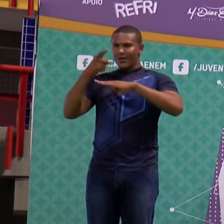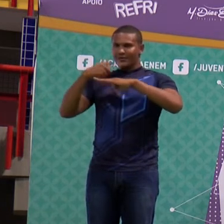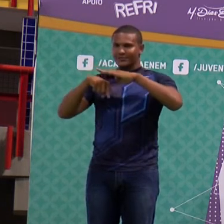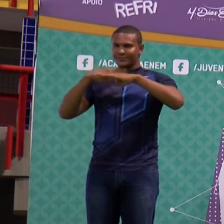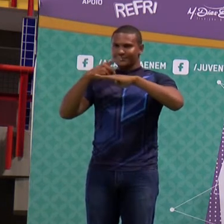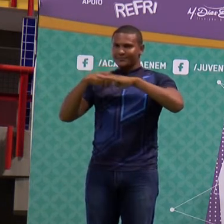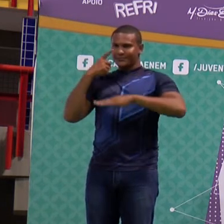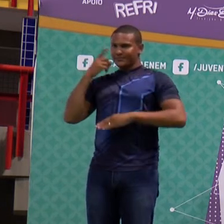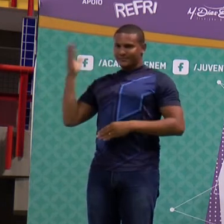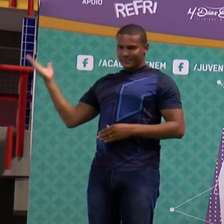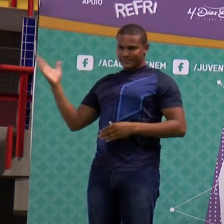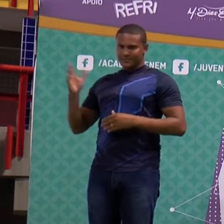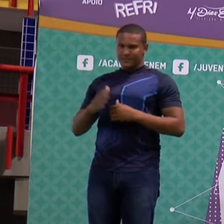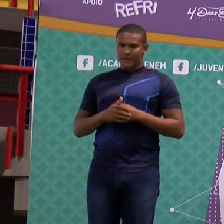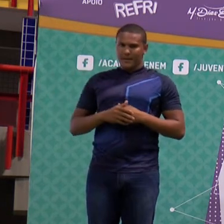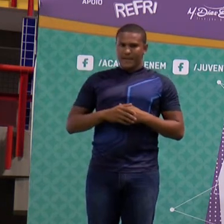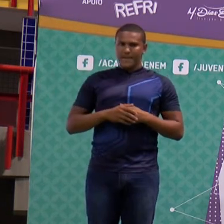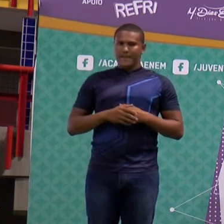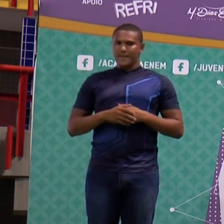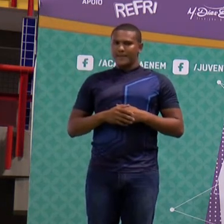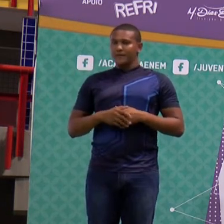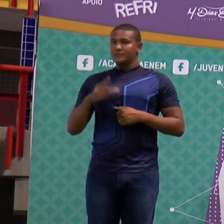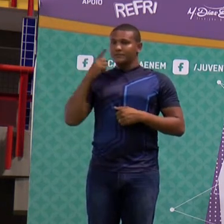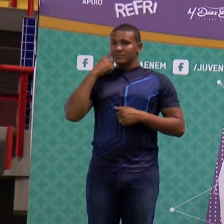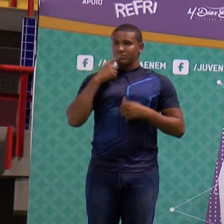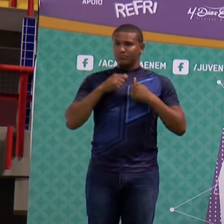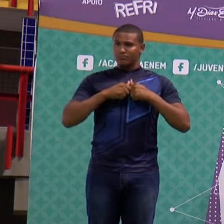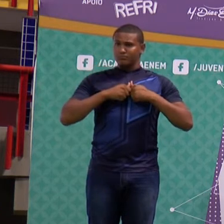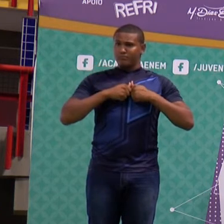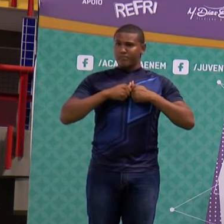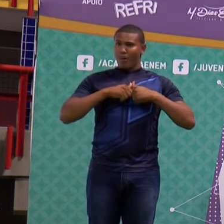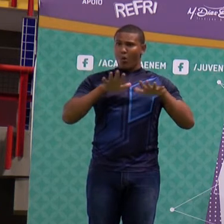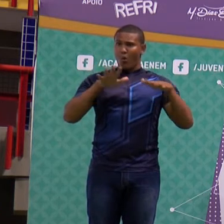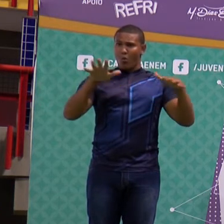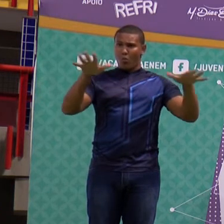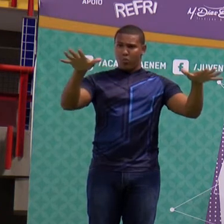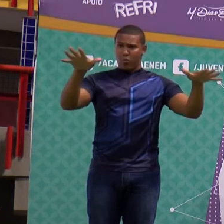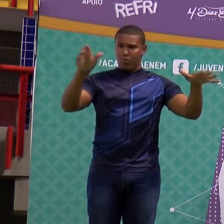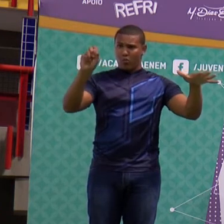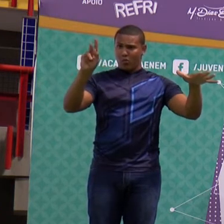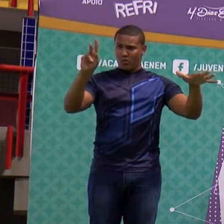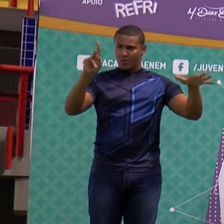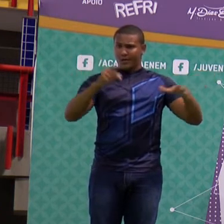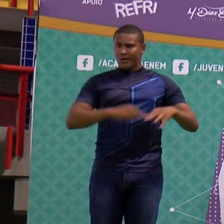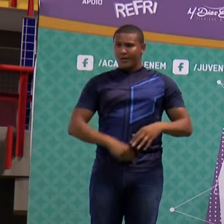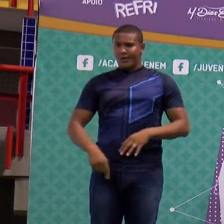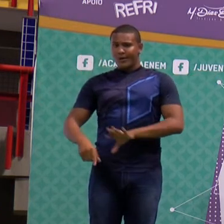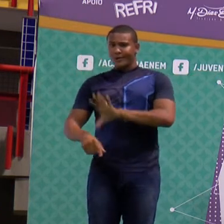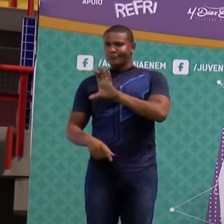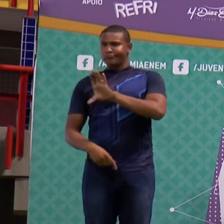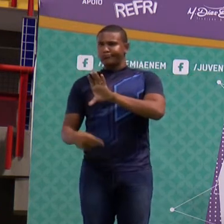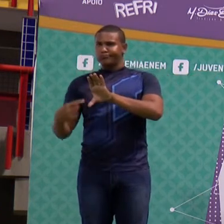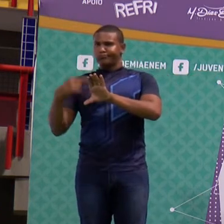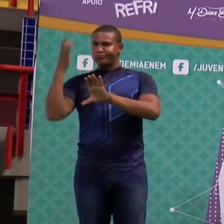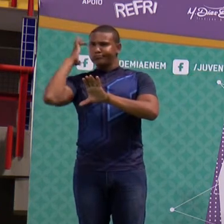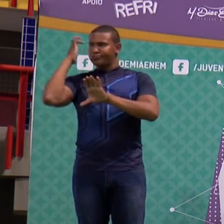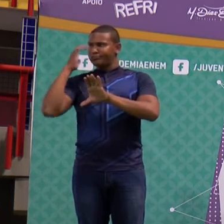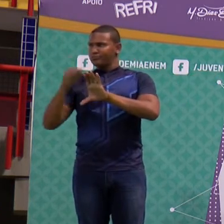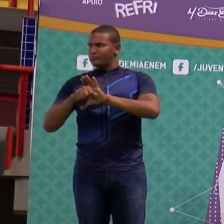o som numa área bem maior a caixa Snap bota o som numa área menor. Ora, quanto menor a área